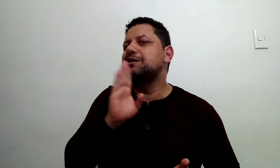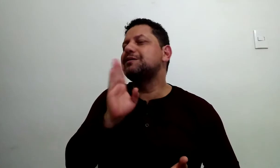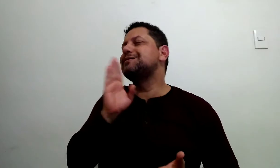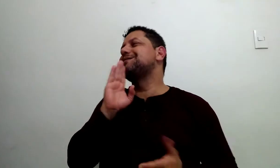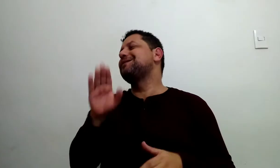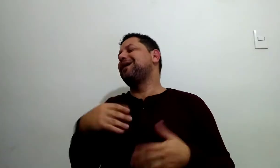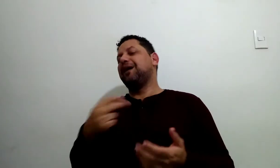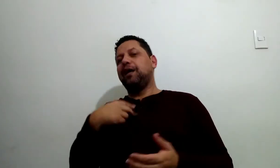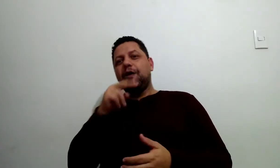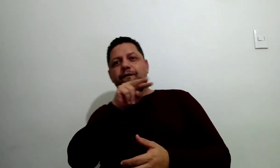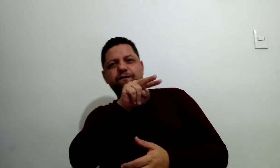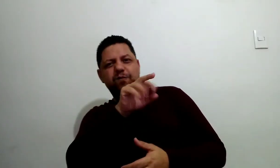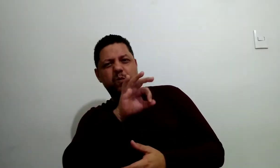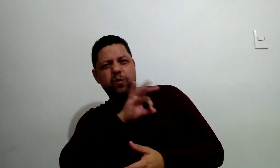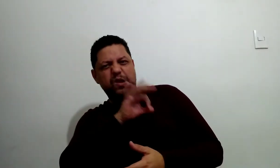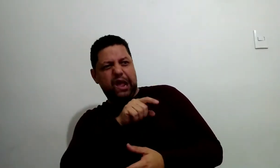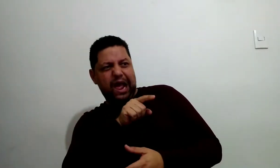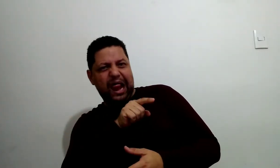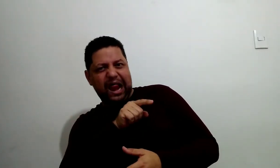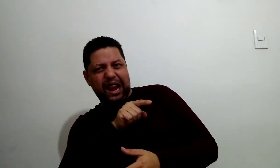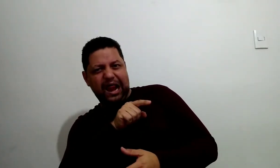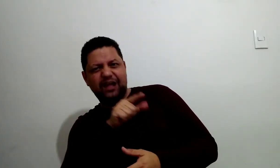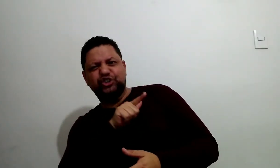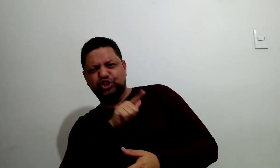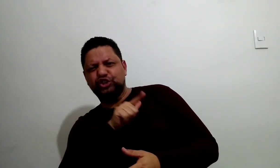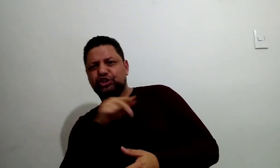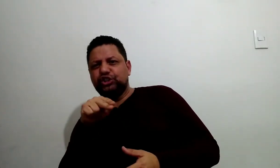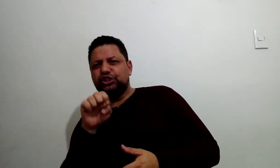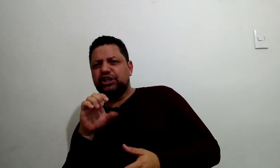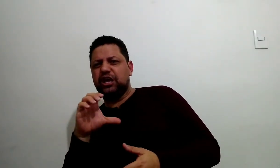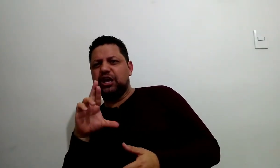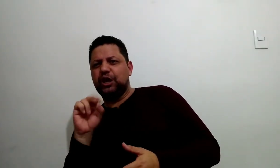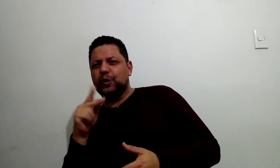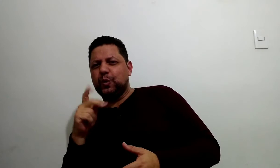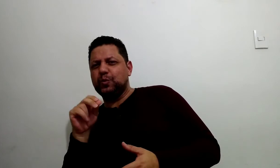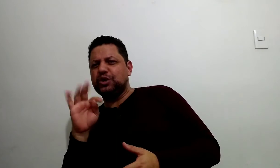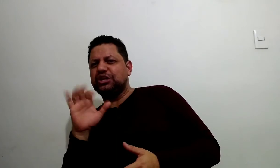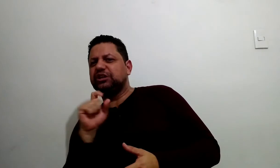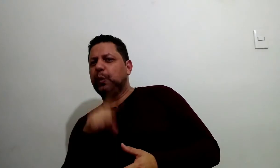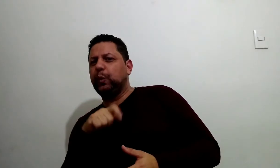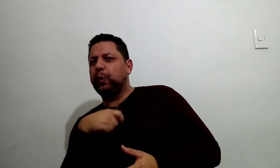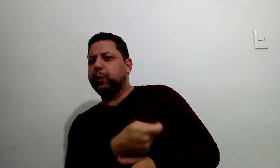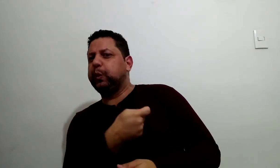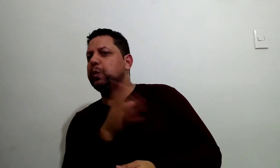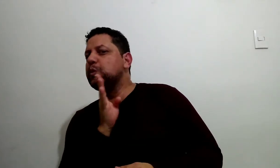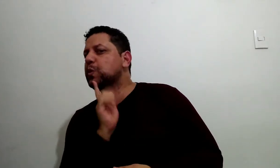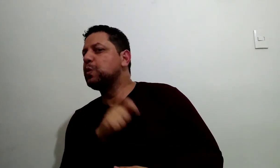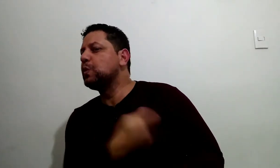poder. A questão não é olhar para agentes da lei e encará-los como necropolíticos, mas